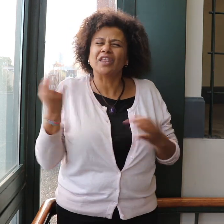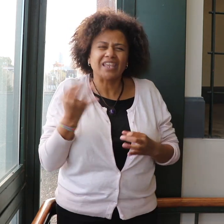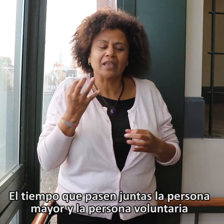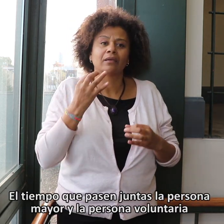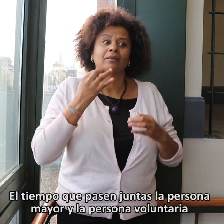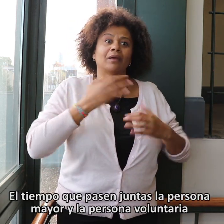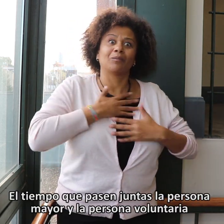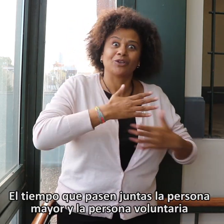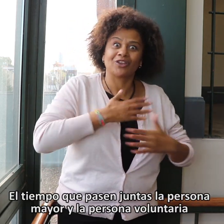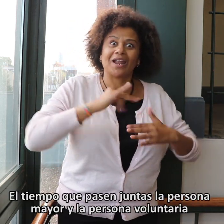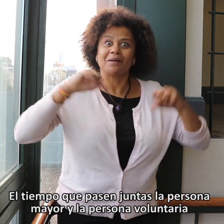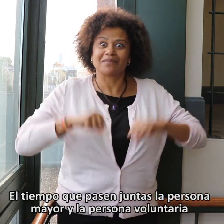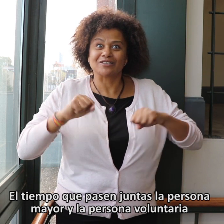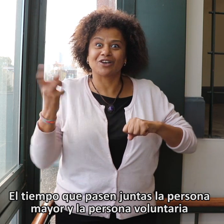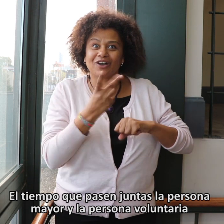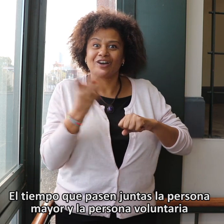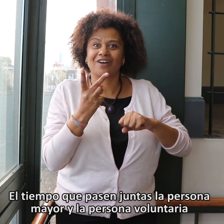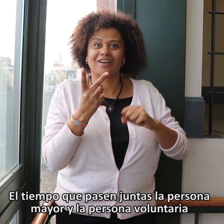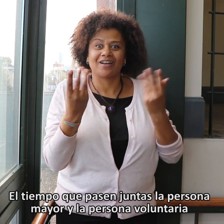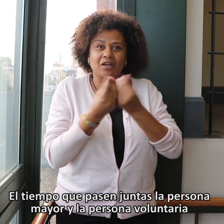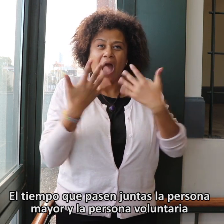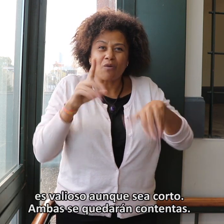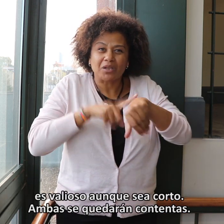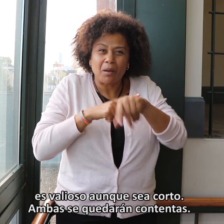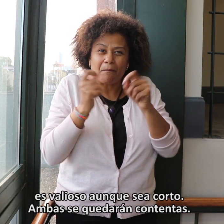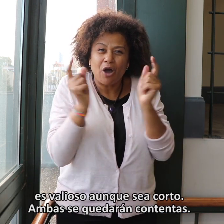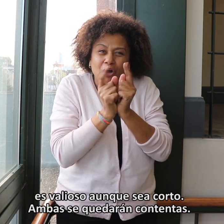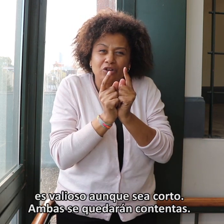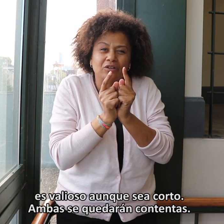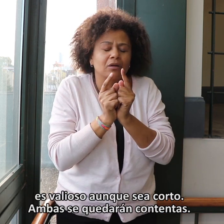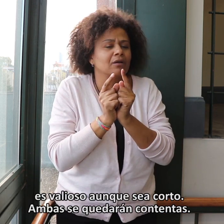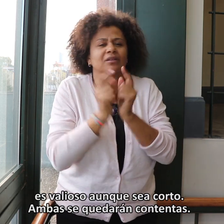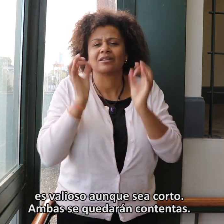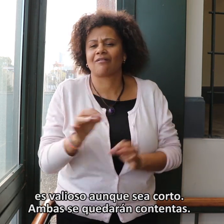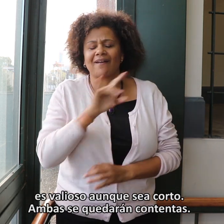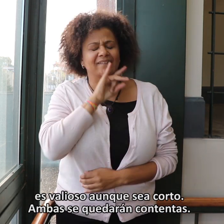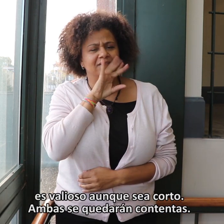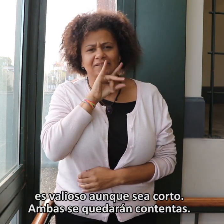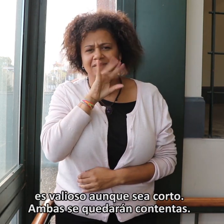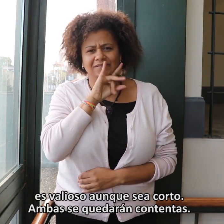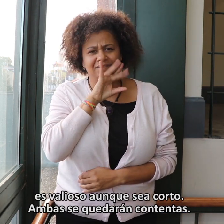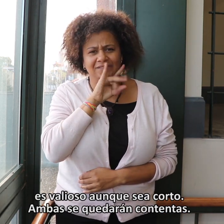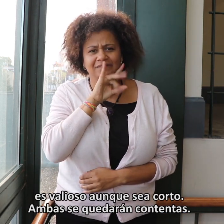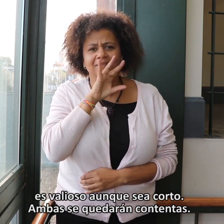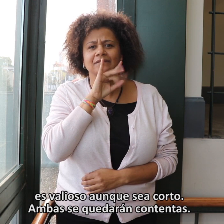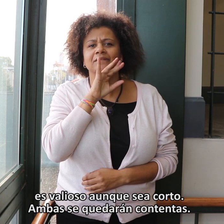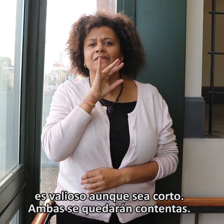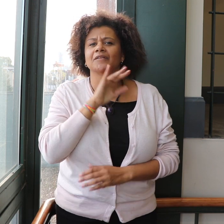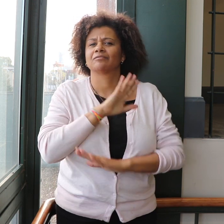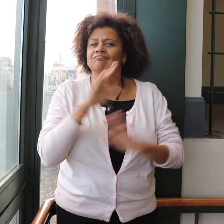El tiempo que pasen juntas la persona mayor y la persona voluntaria es valioso, aunque sea corto. Ambas se quedarán contentas.